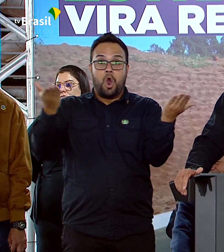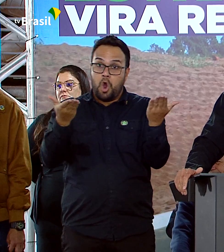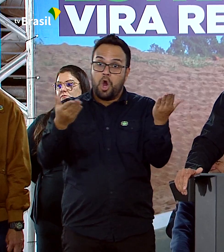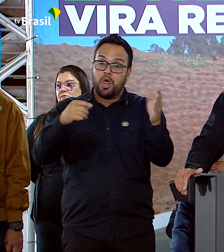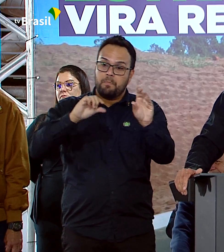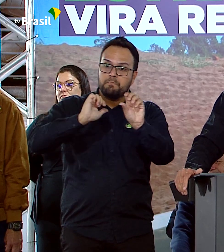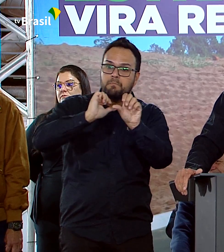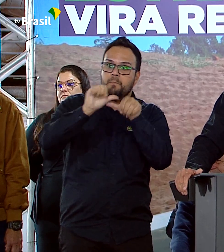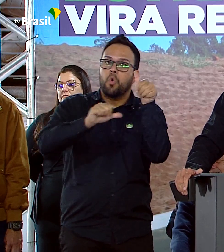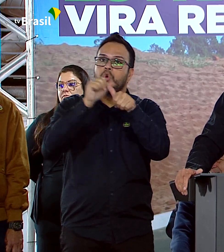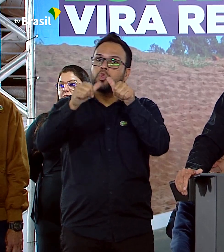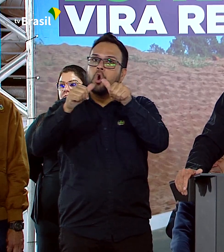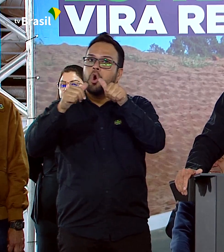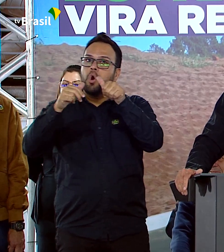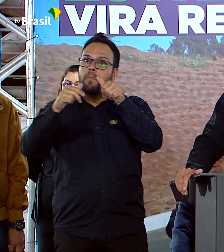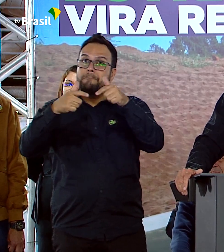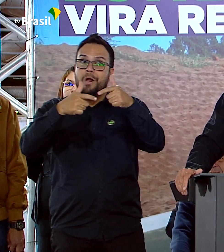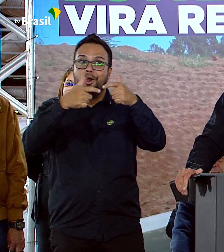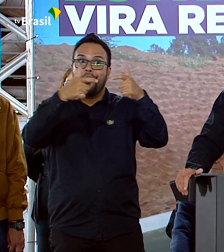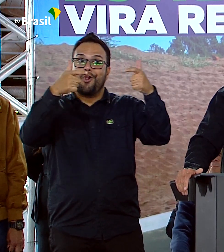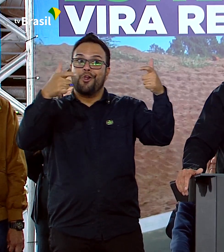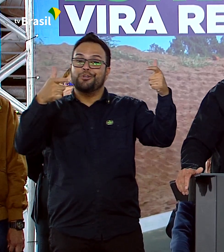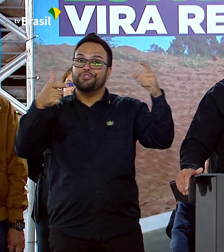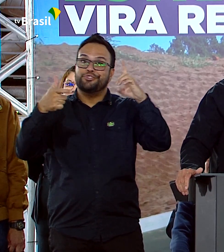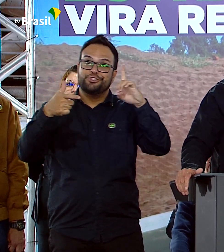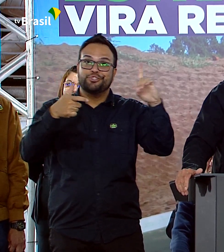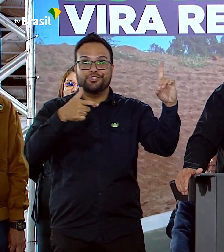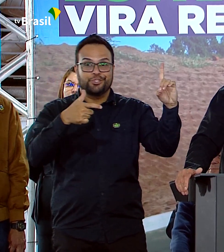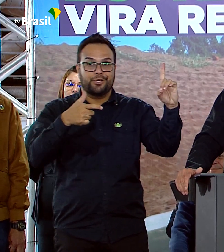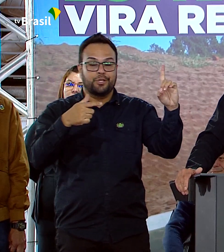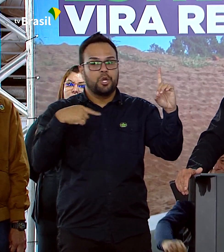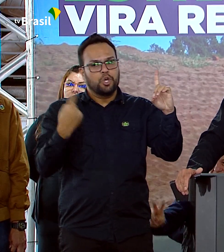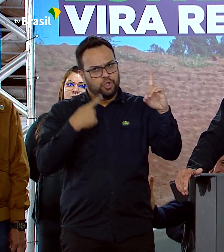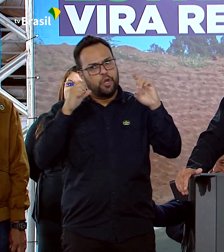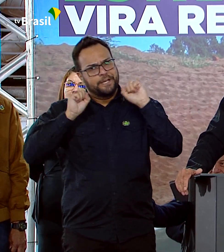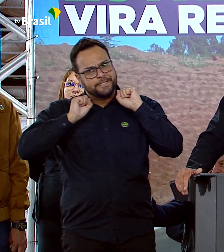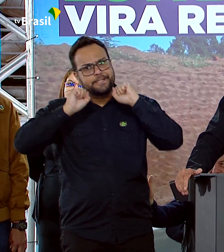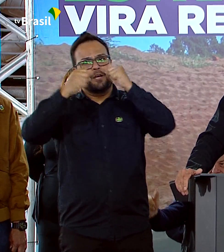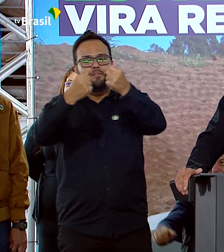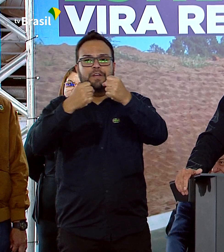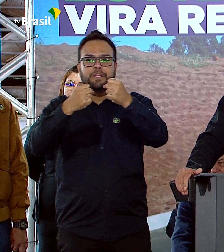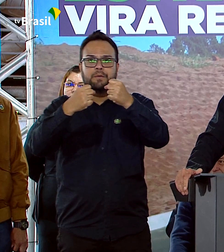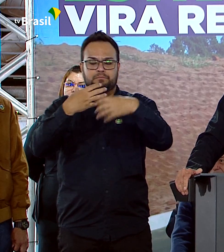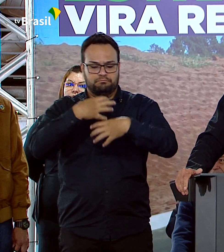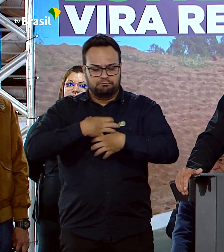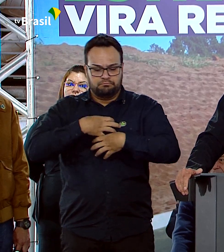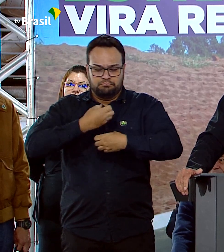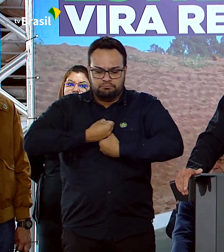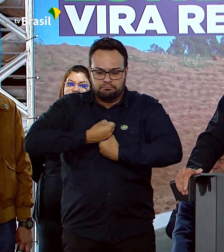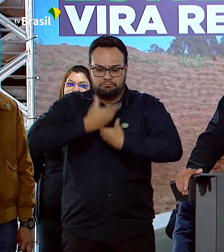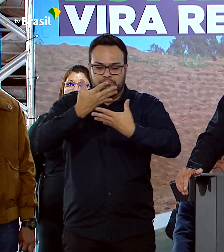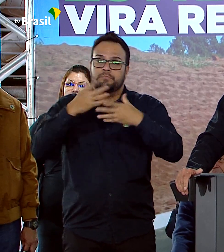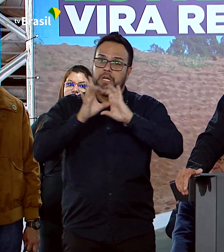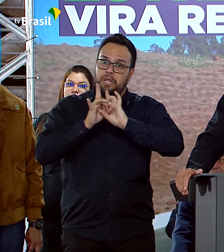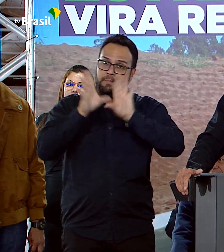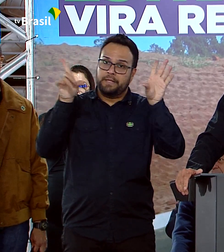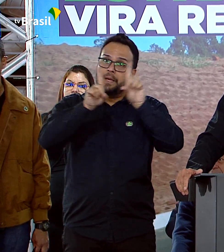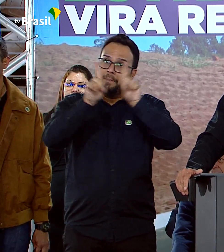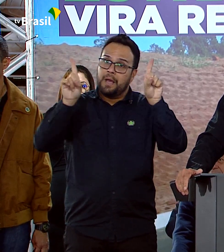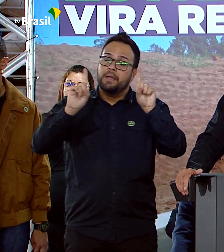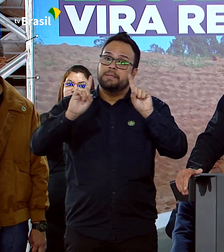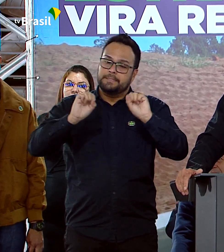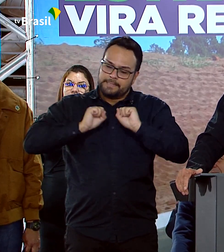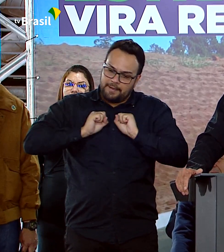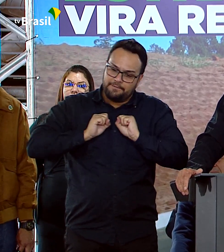à direita. Nós defendemos, além da liberdade de expressão, nós defendemos